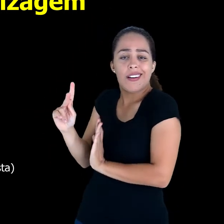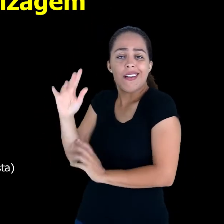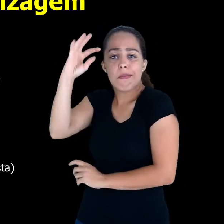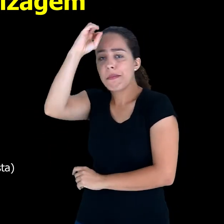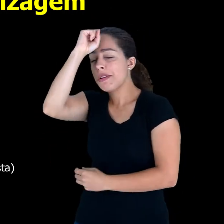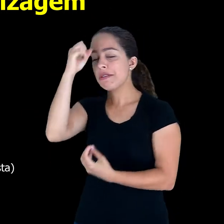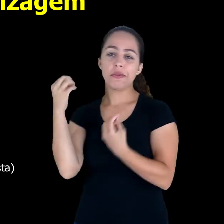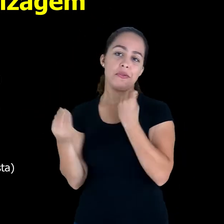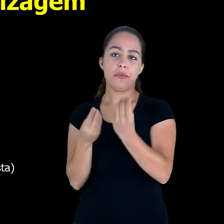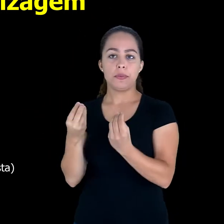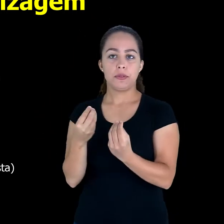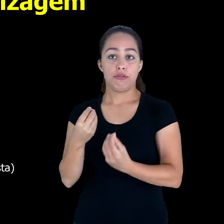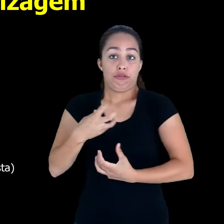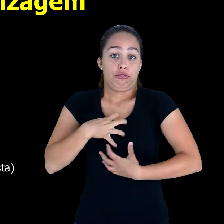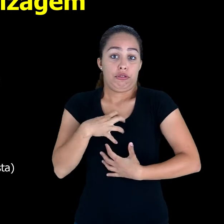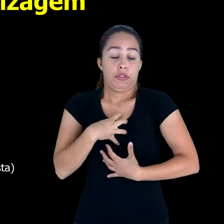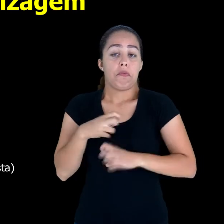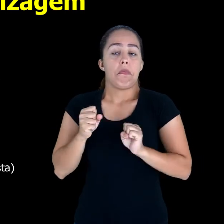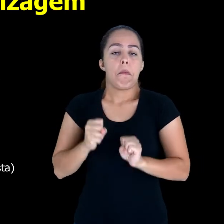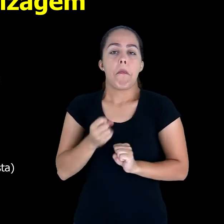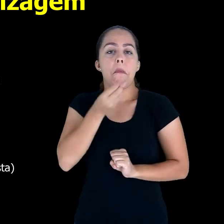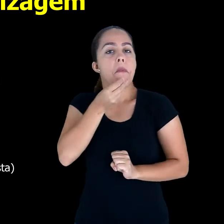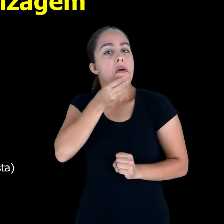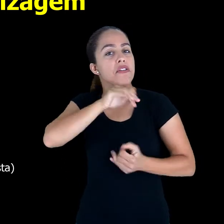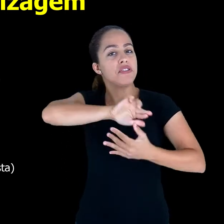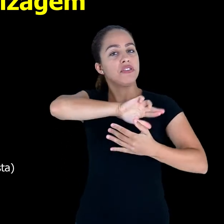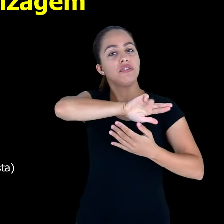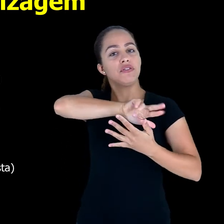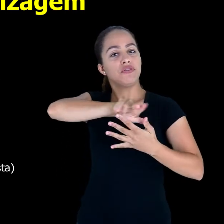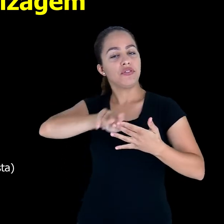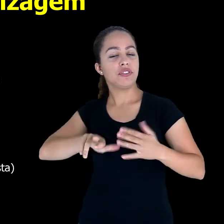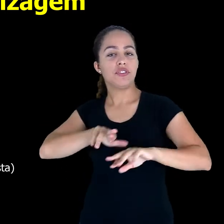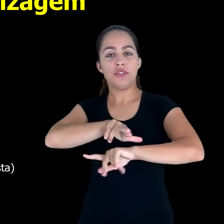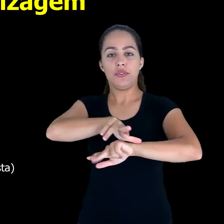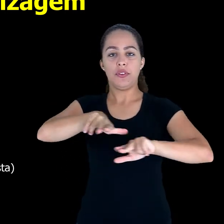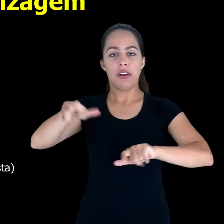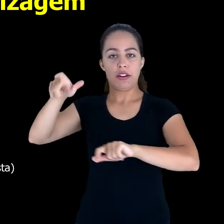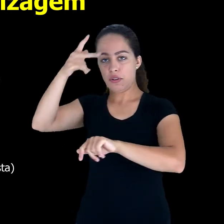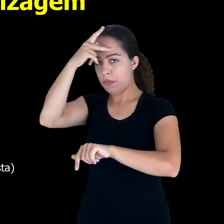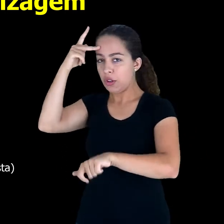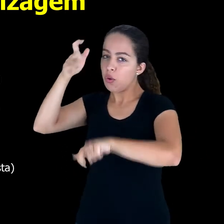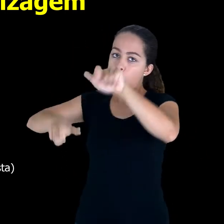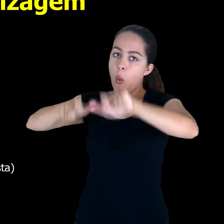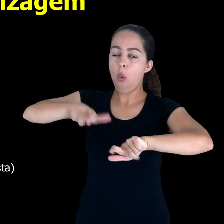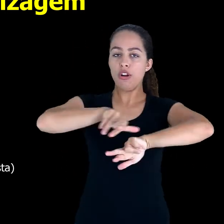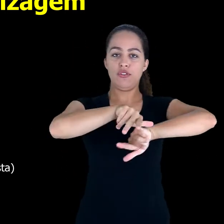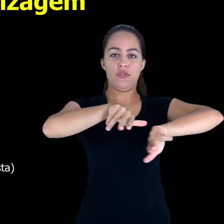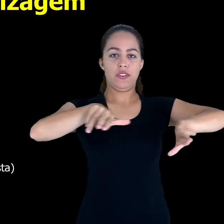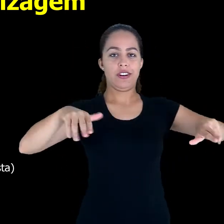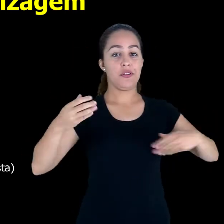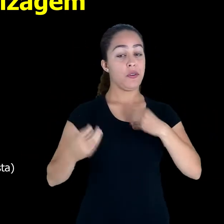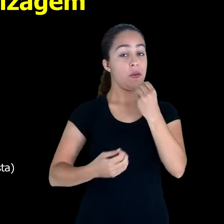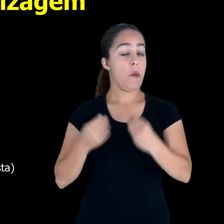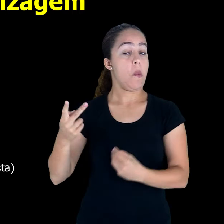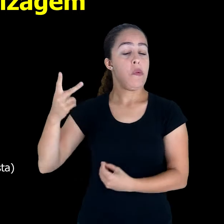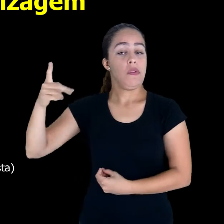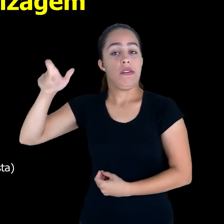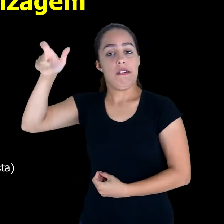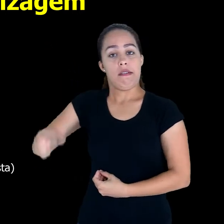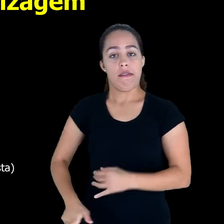Por conta disso, os estímulos podem ser diferentes para cada pessoa em virtude do seu estilo